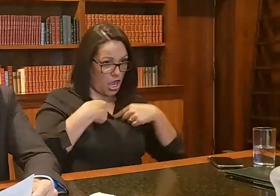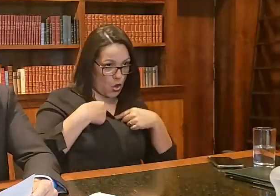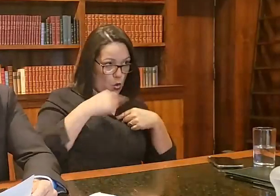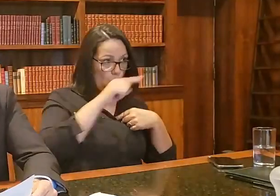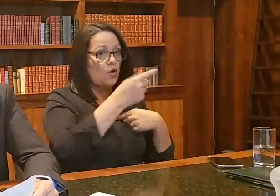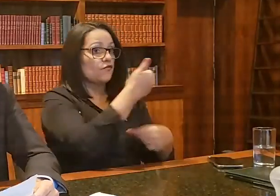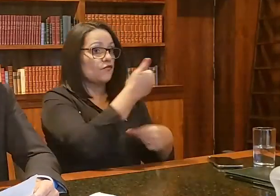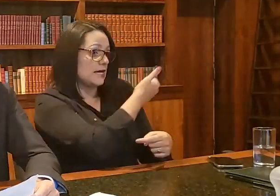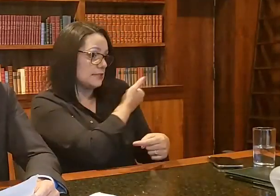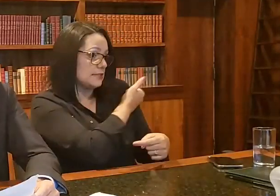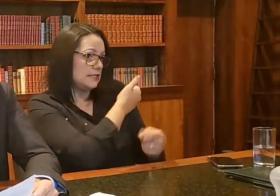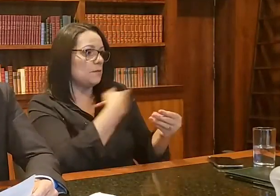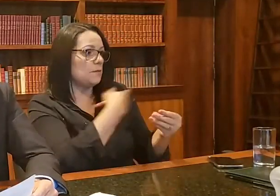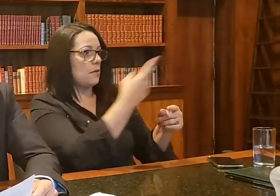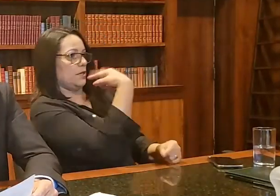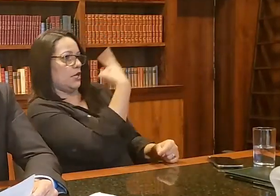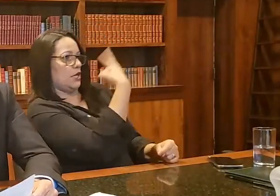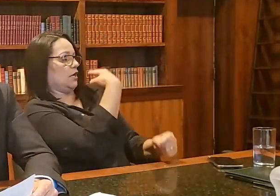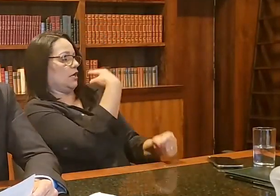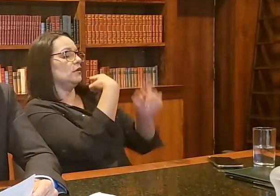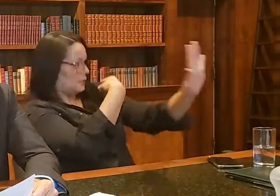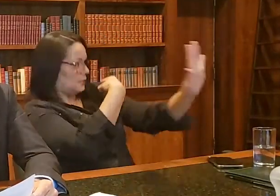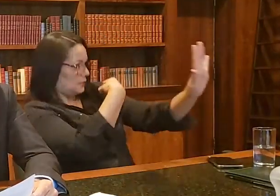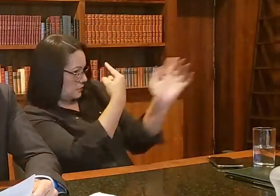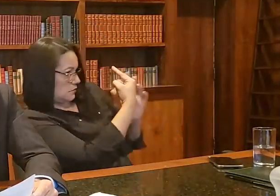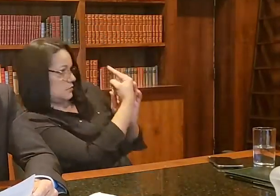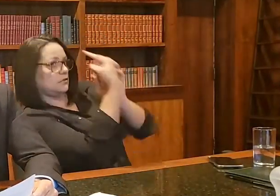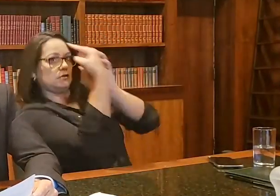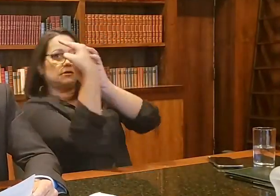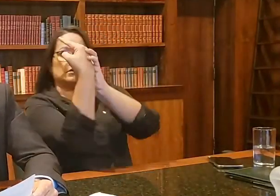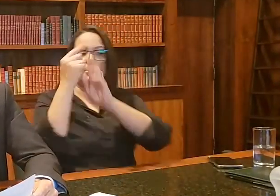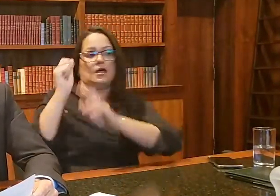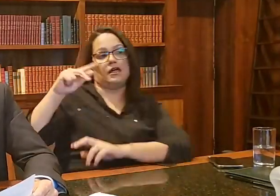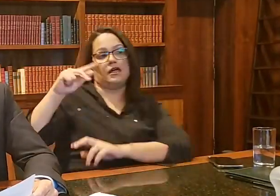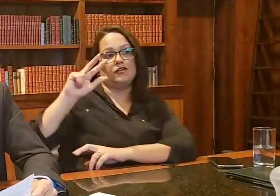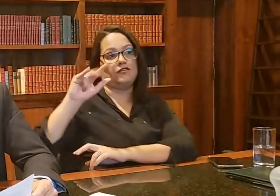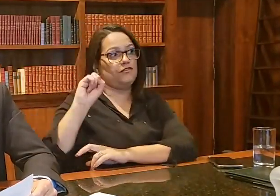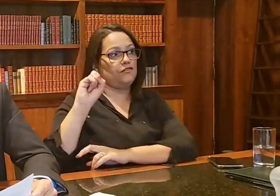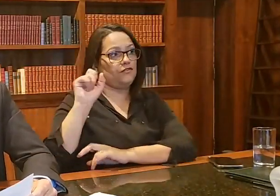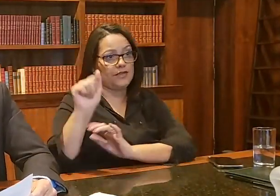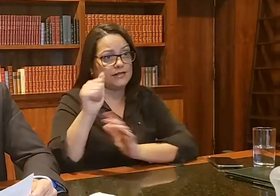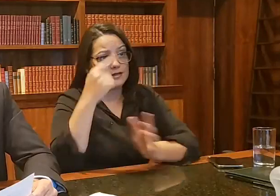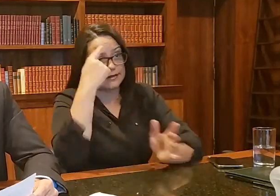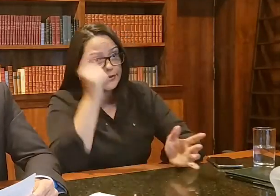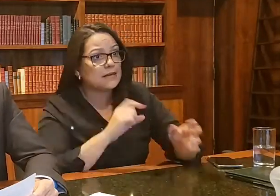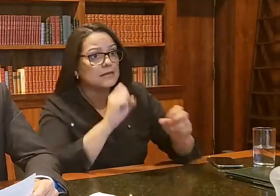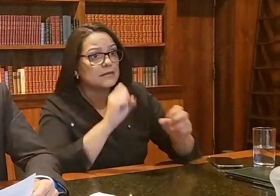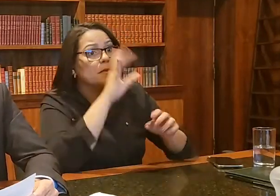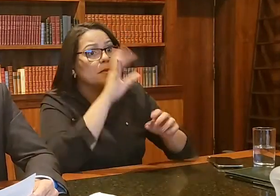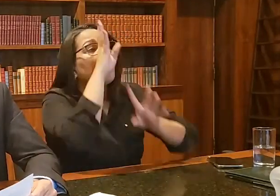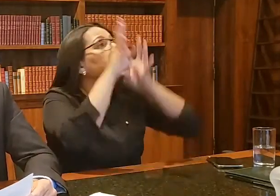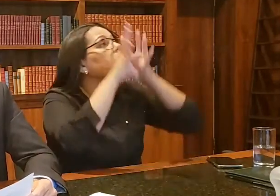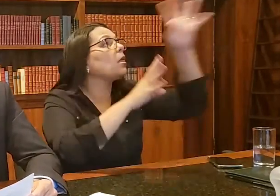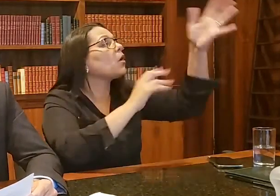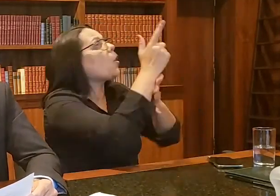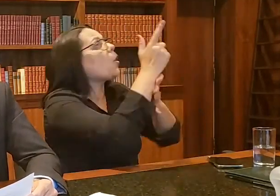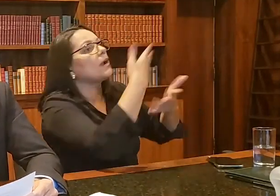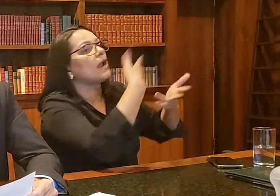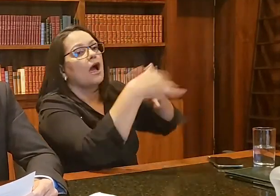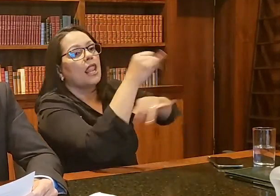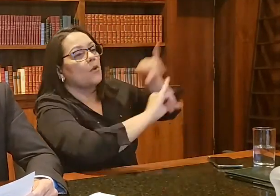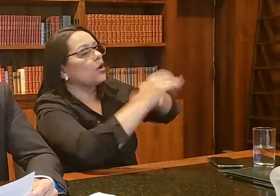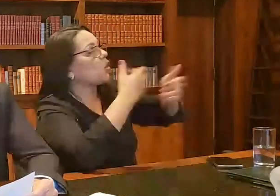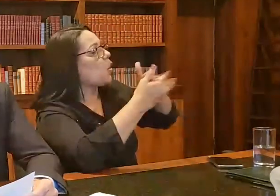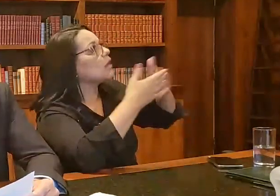existia a Anvisa. Tem que respeitar. Daqui a pouco começa a chegar a coisa aí de não sabe fabricar de onde e distribuir para a população e coloca em risco a